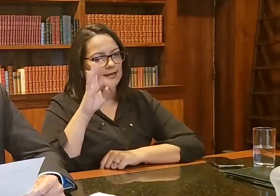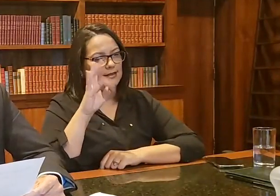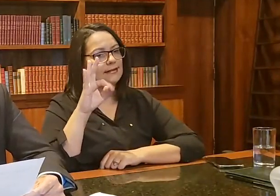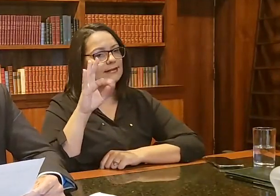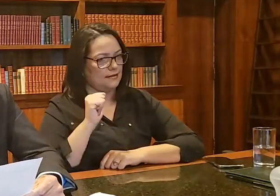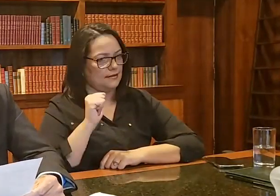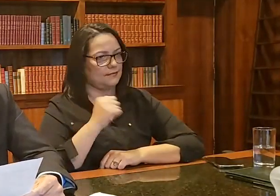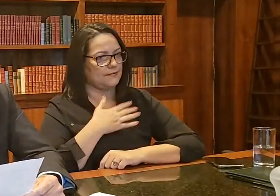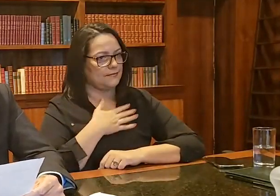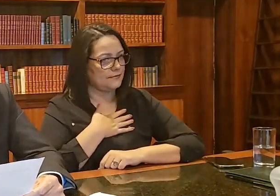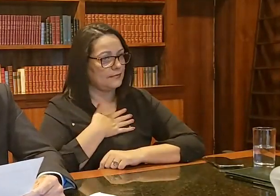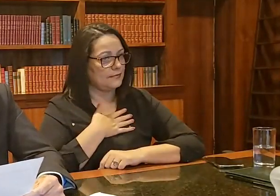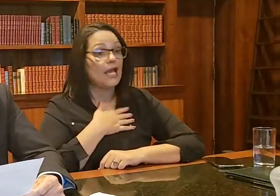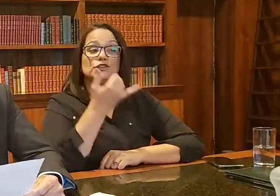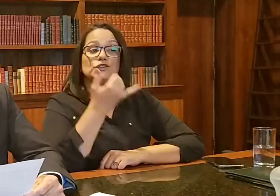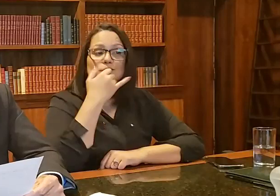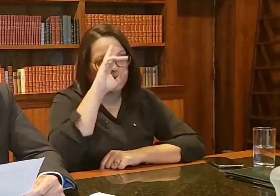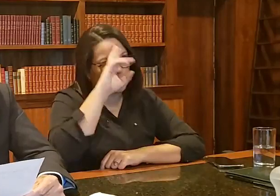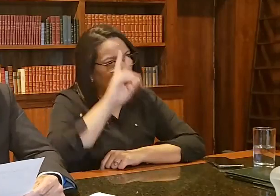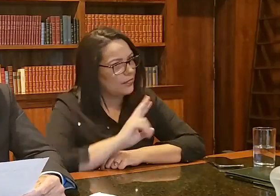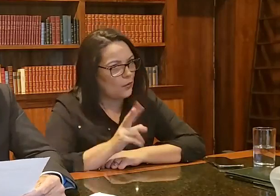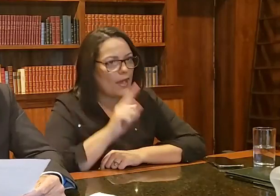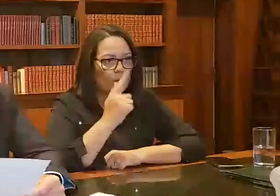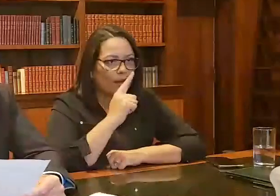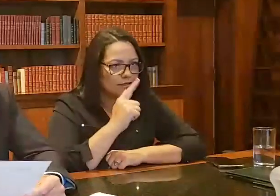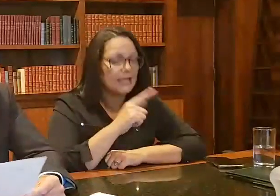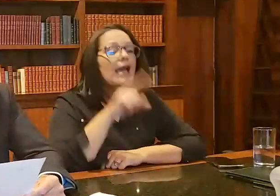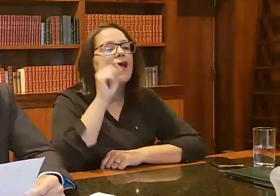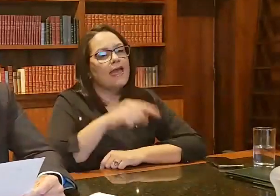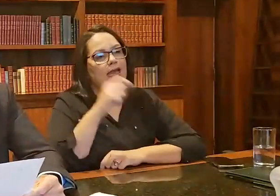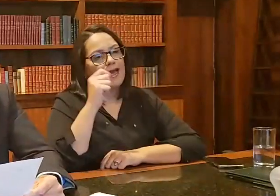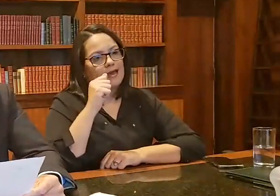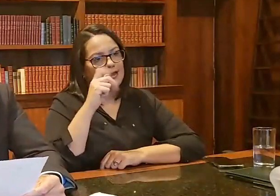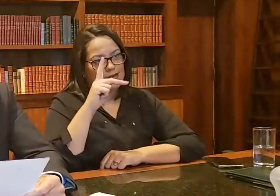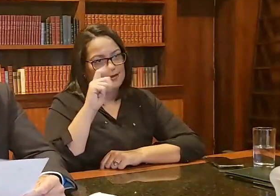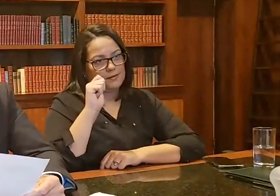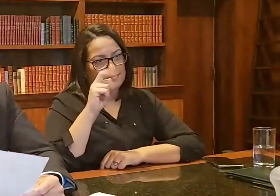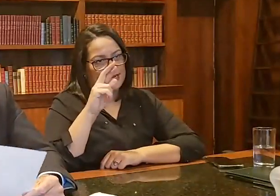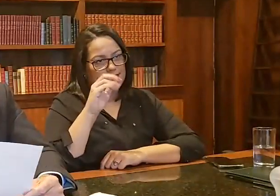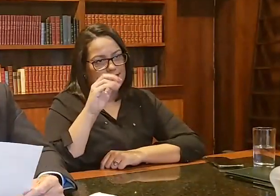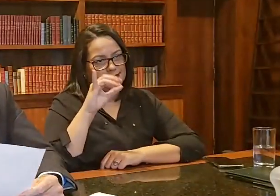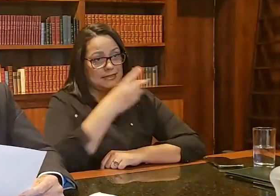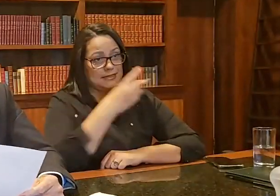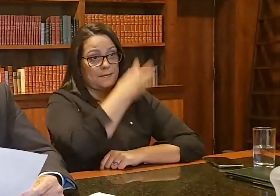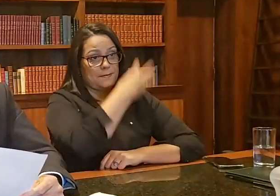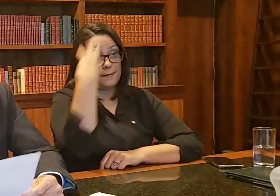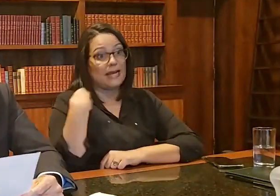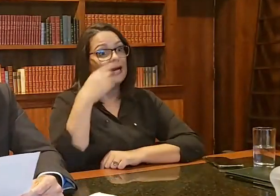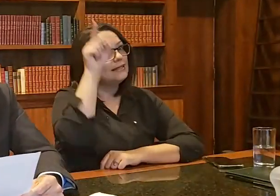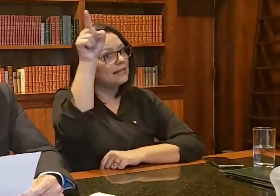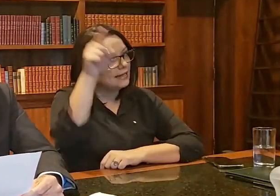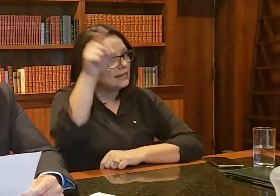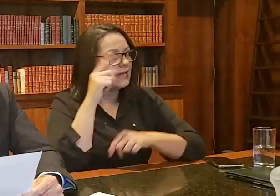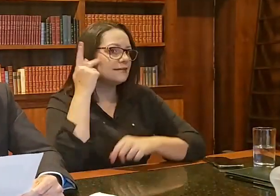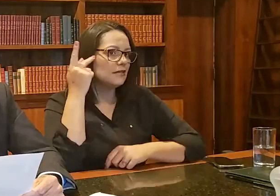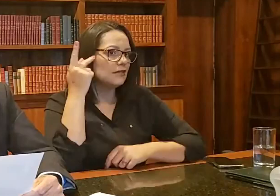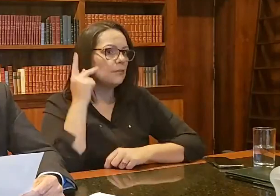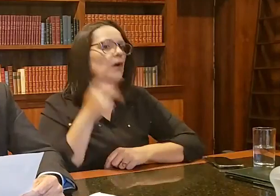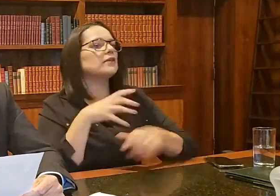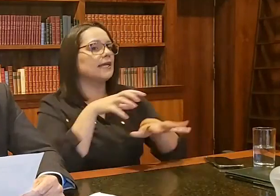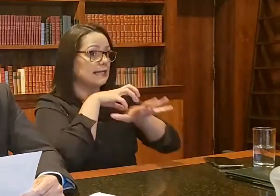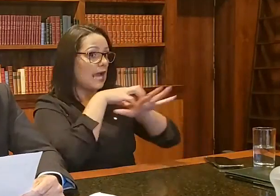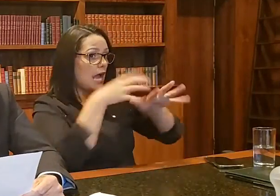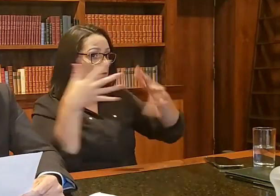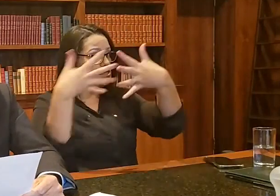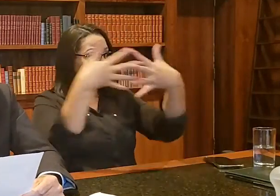agora tinha que entrar, Aparecida. Agradeço o coronel Mera hoje, o pessoal da CEA GESP, caminhões do Exército